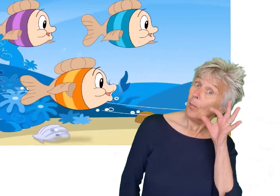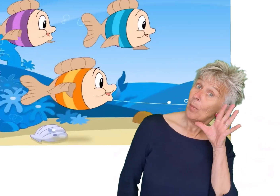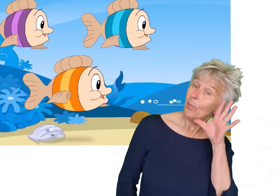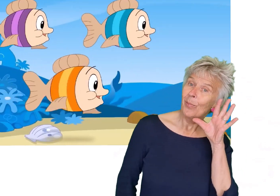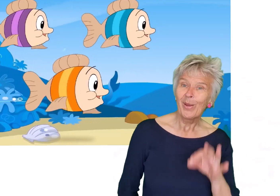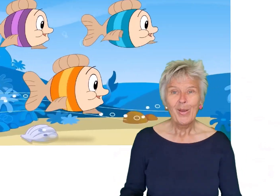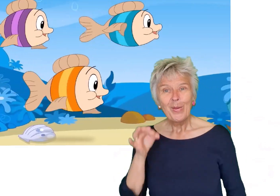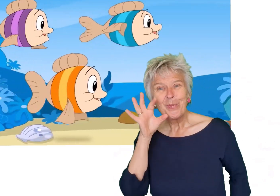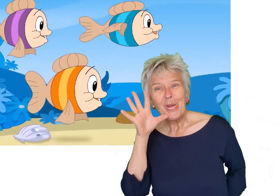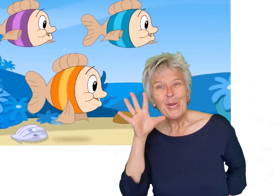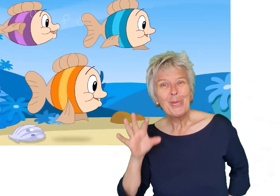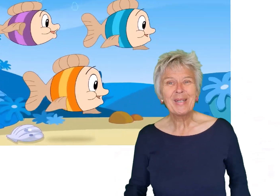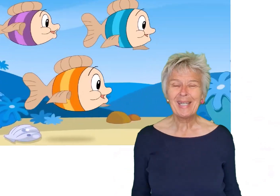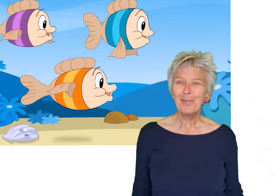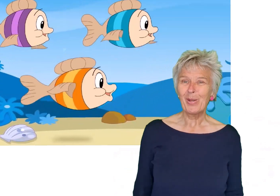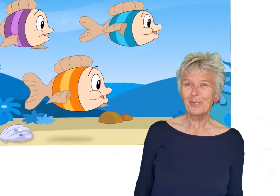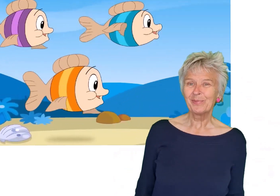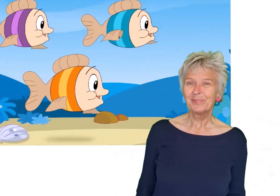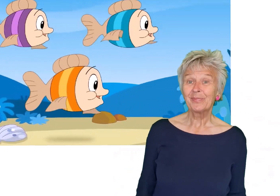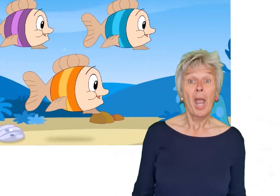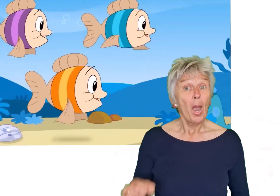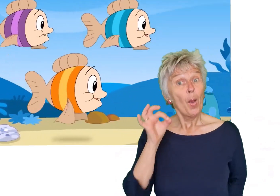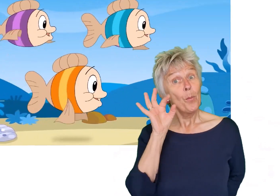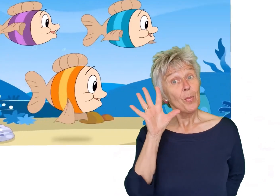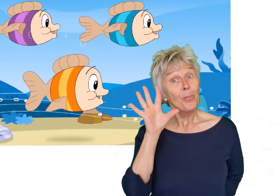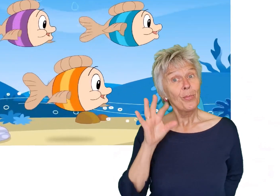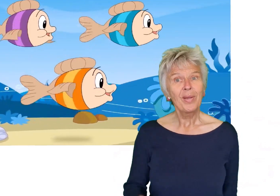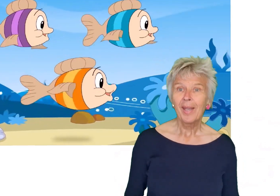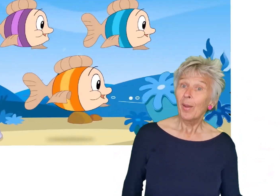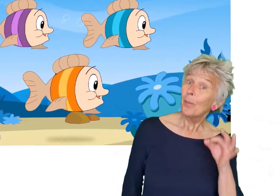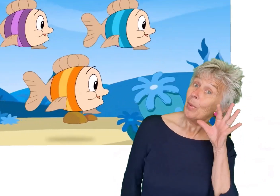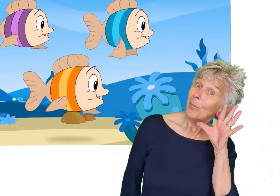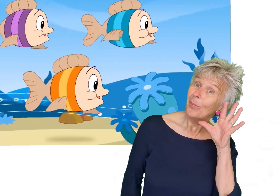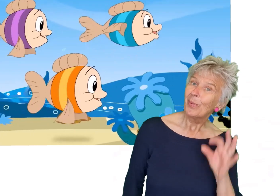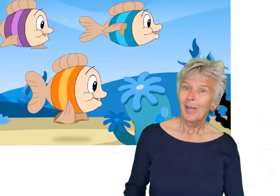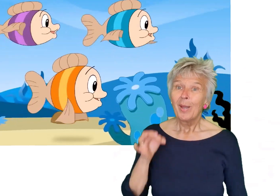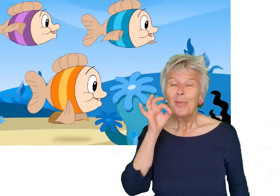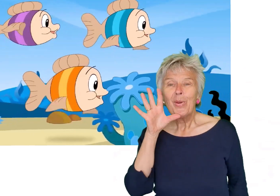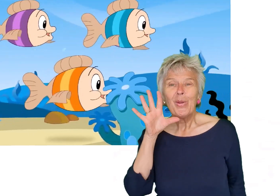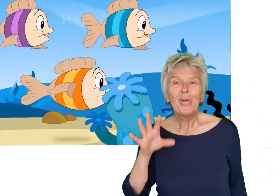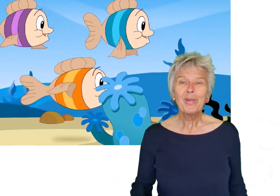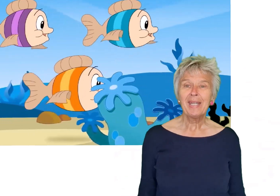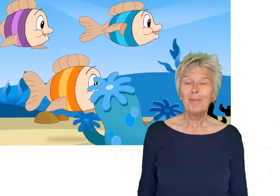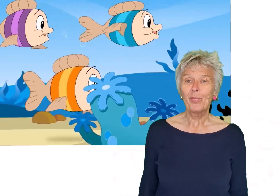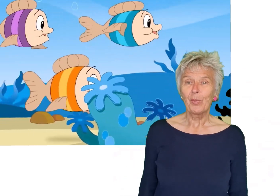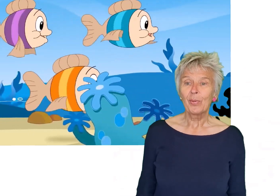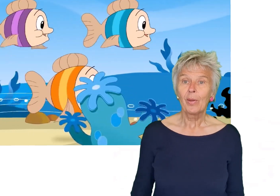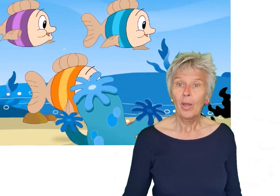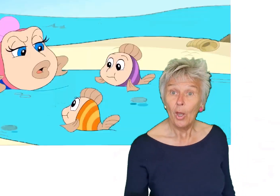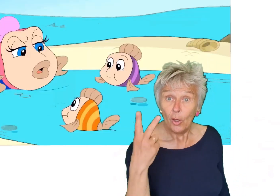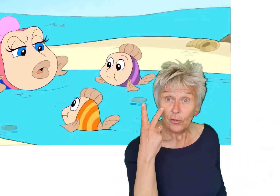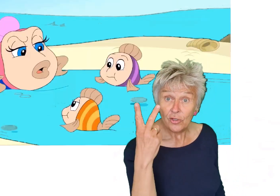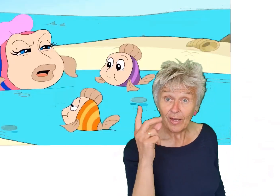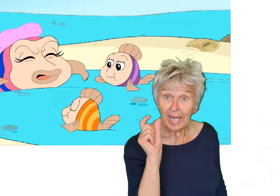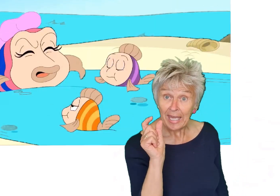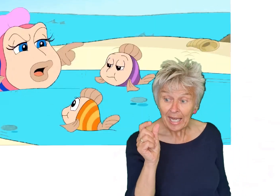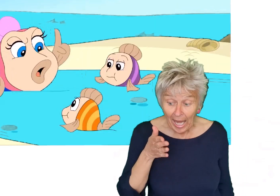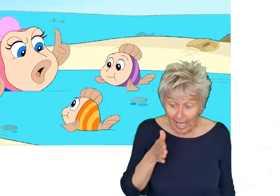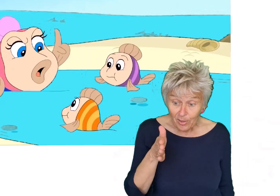blub, blub, blubbedie blub Blub, blub, blubbedie blub Twee kleine